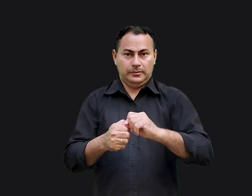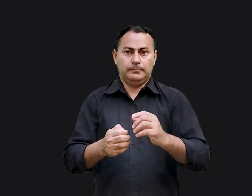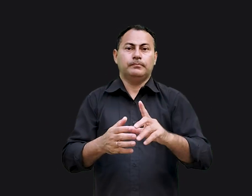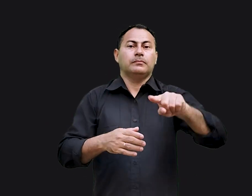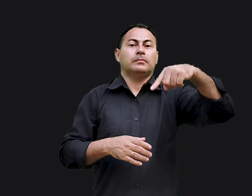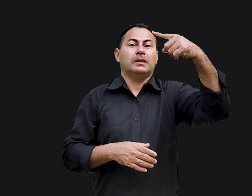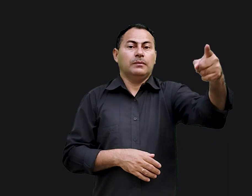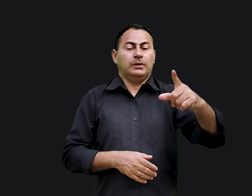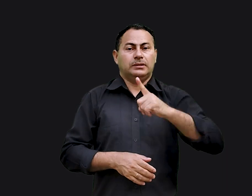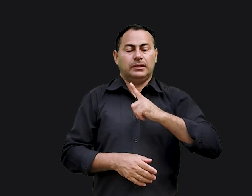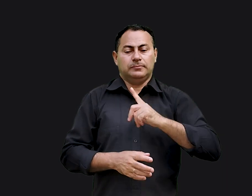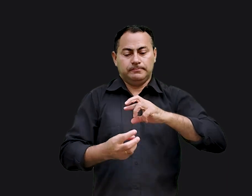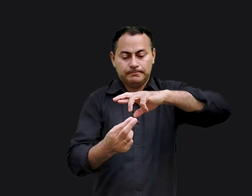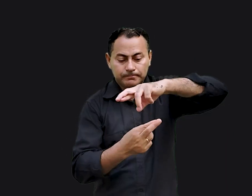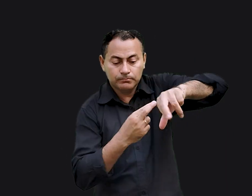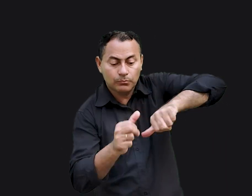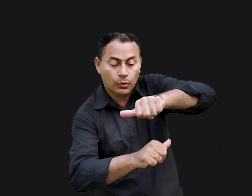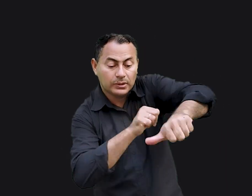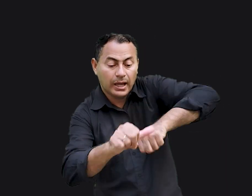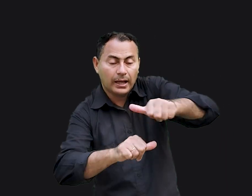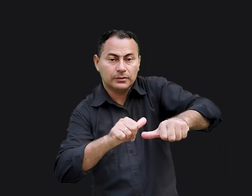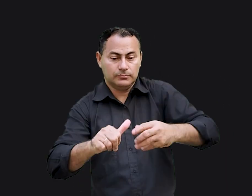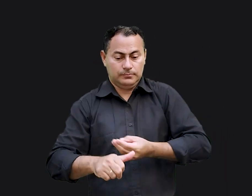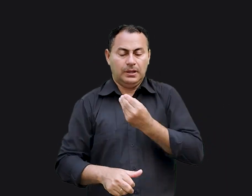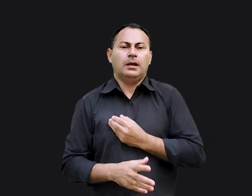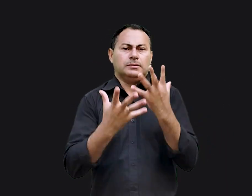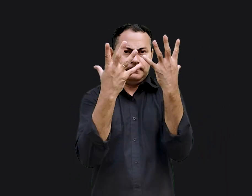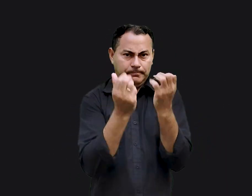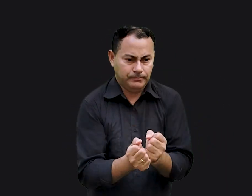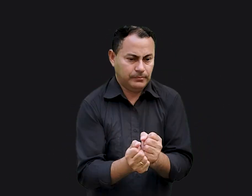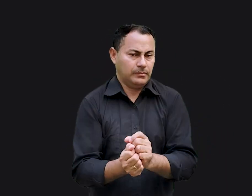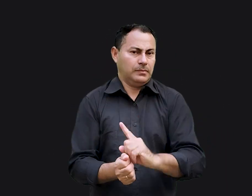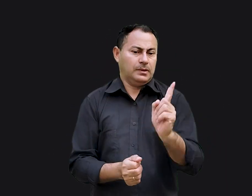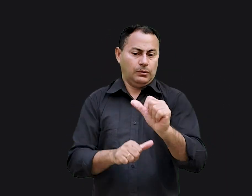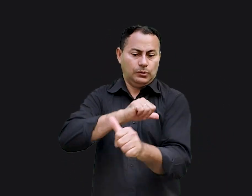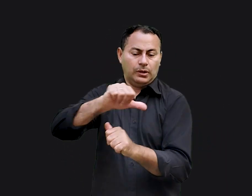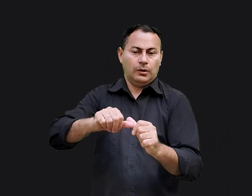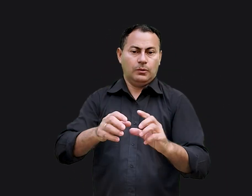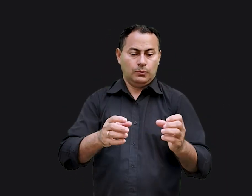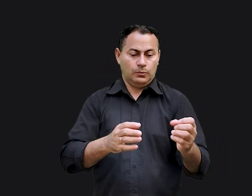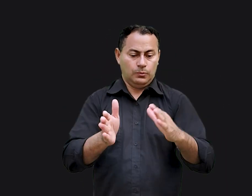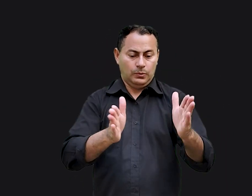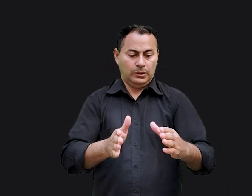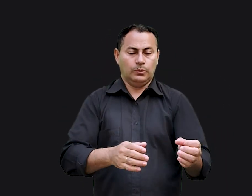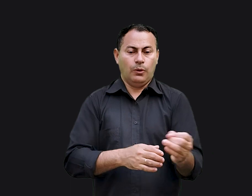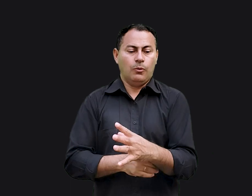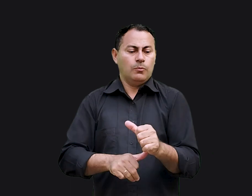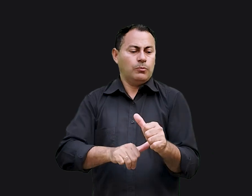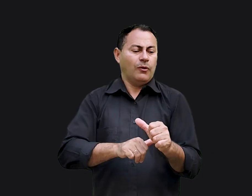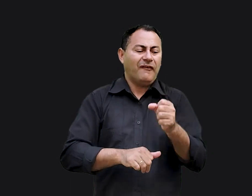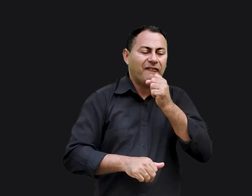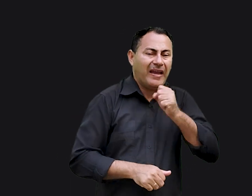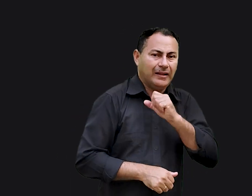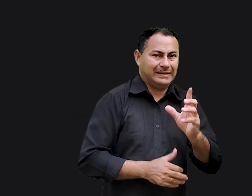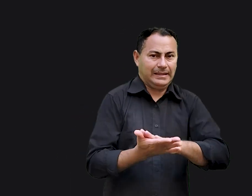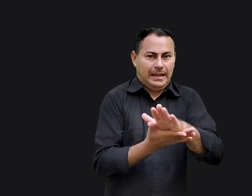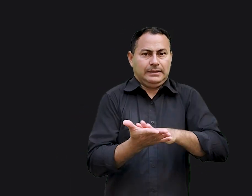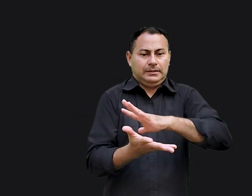formado. Depois de termos sido reciclados, temos que admitir, não trocaríamos o vaso novo pelo velho, por nada